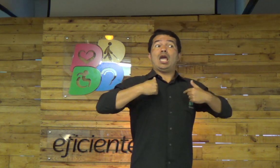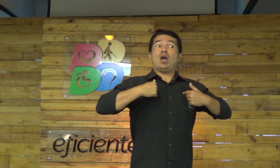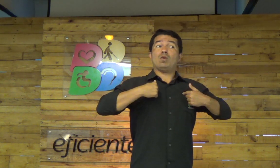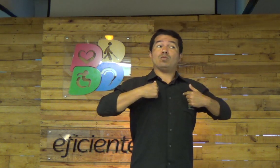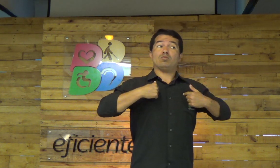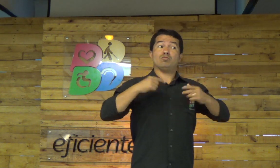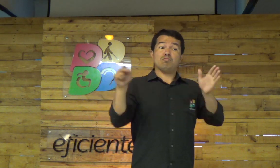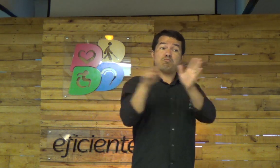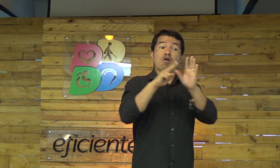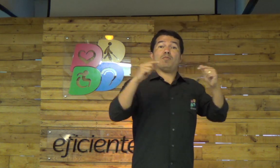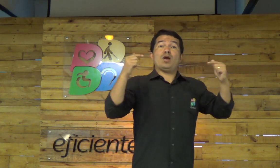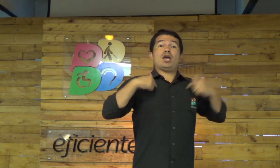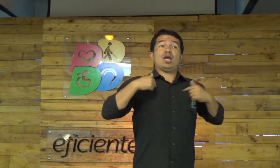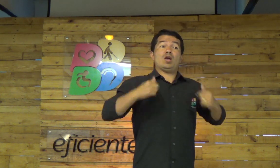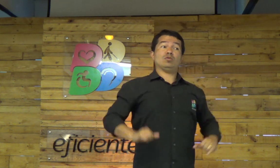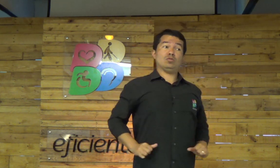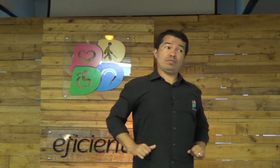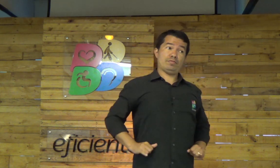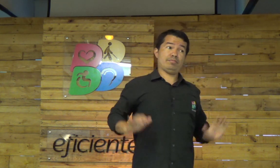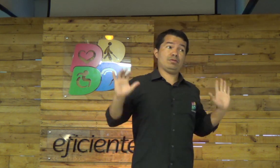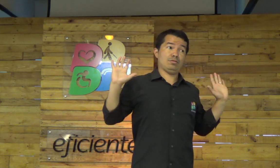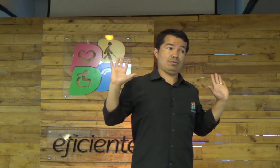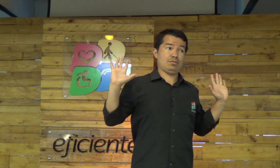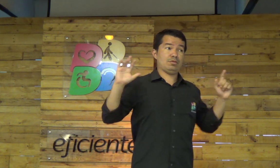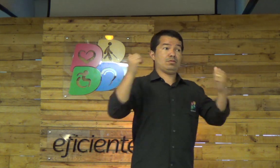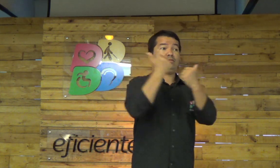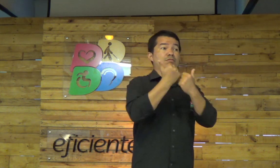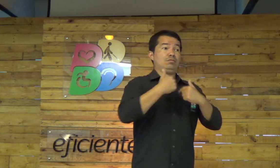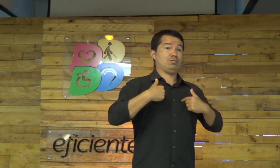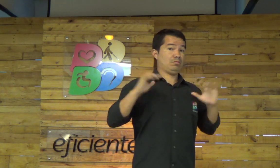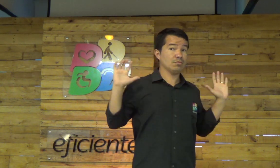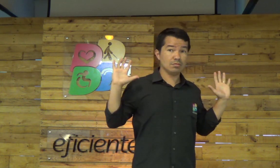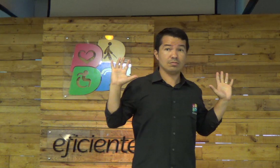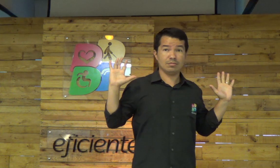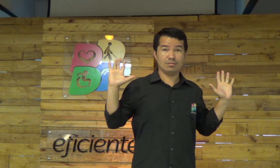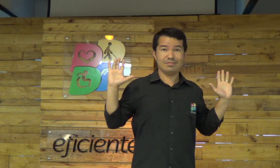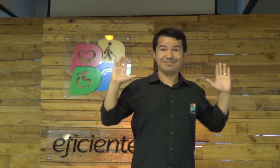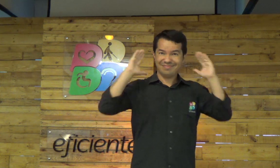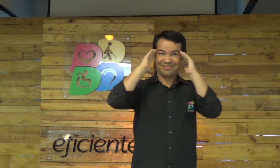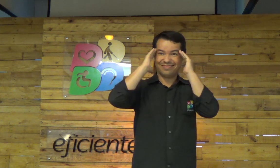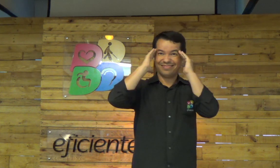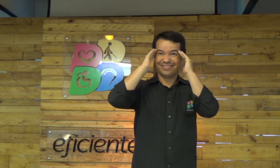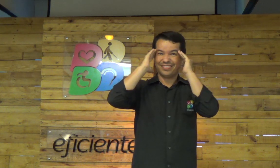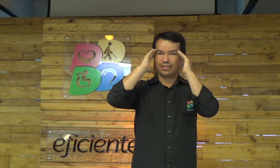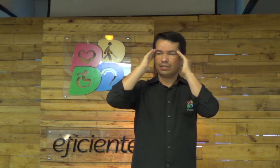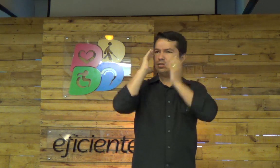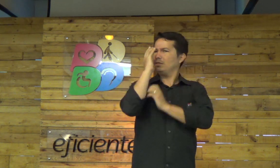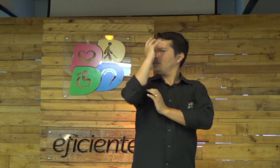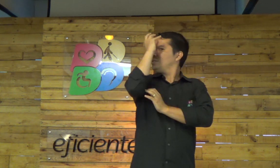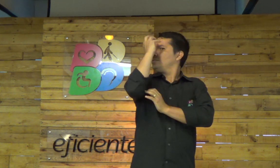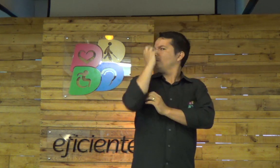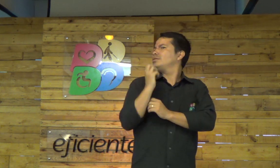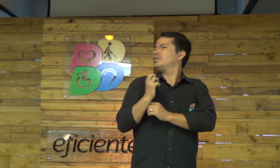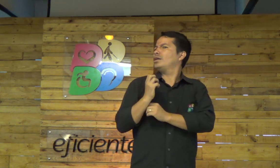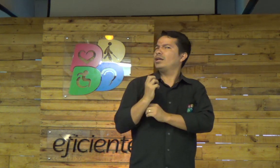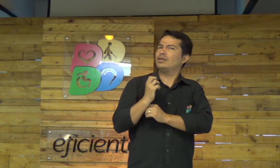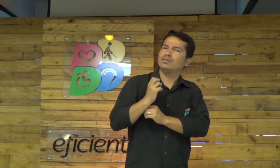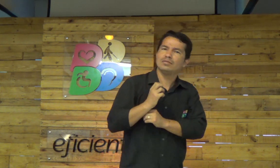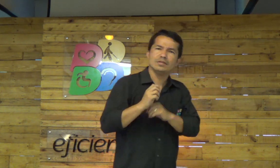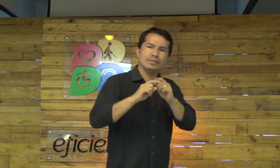sofreu no meu lugar para substituir a minha vida. Entenderam? Isso é